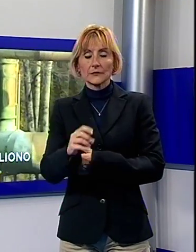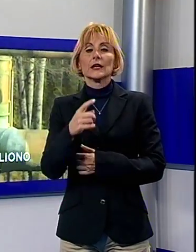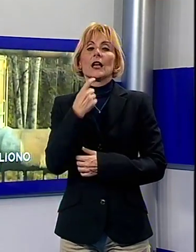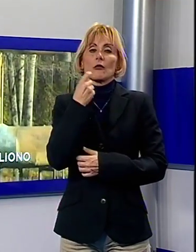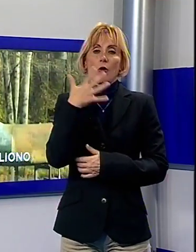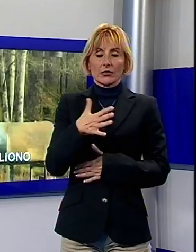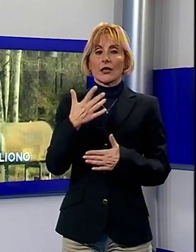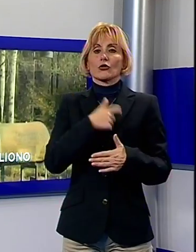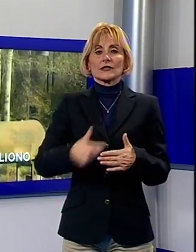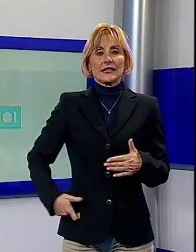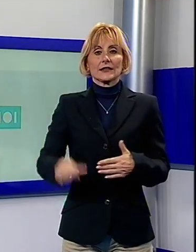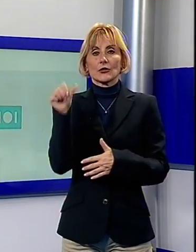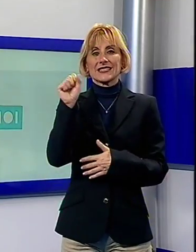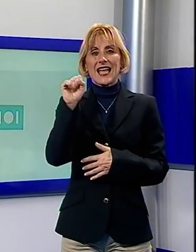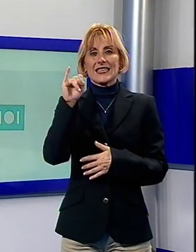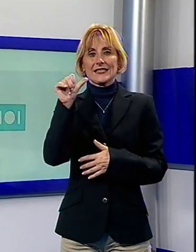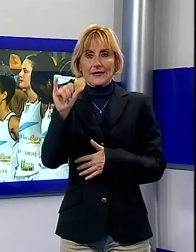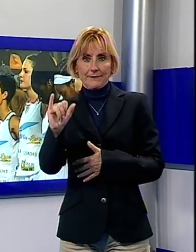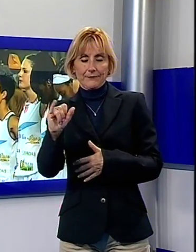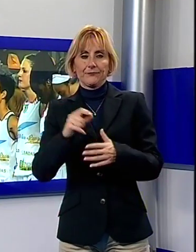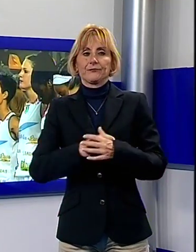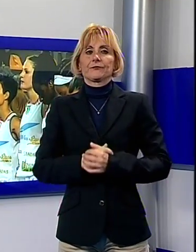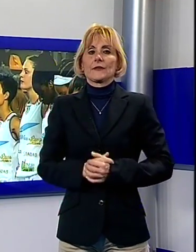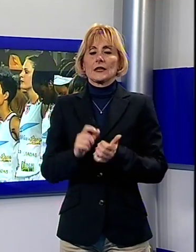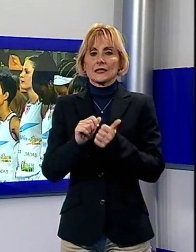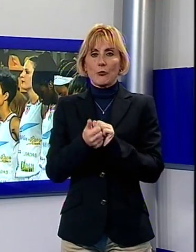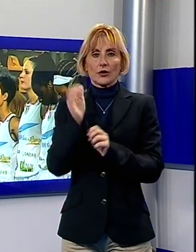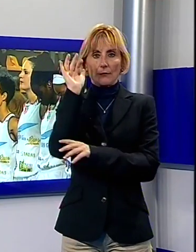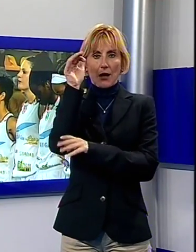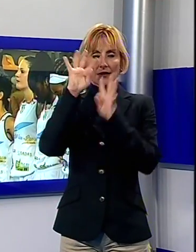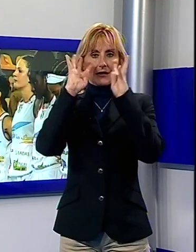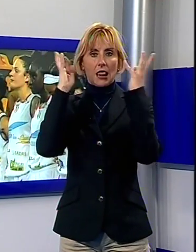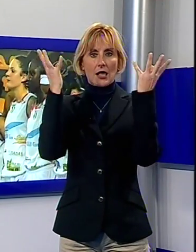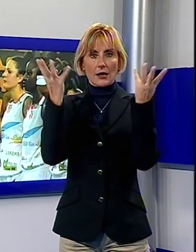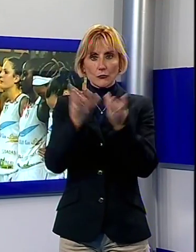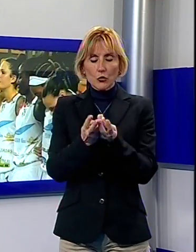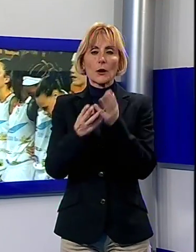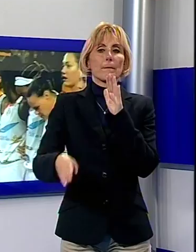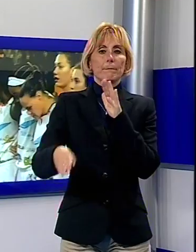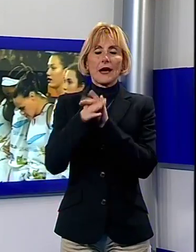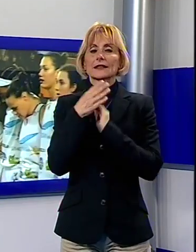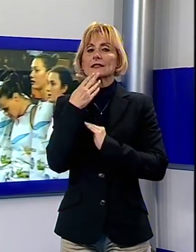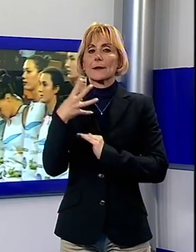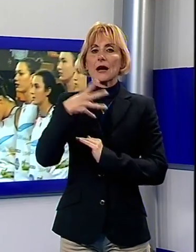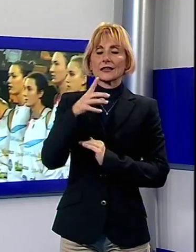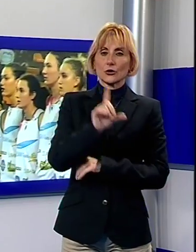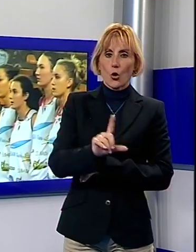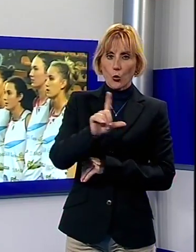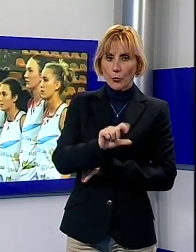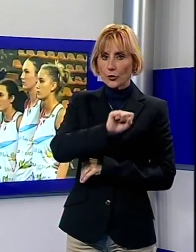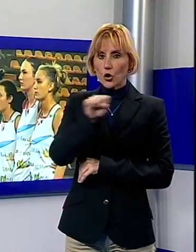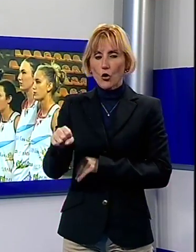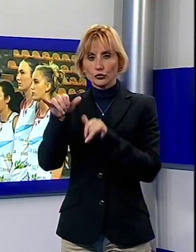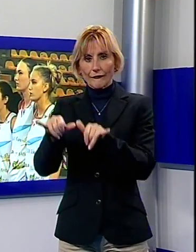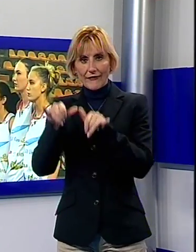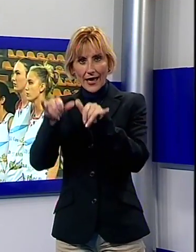David Saisi. Lo sport basket Lemura riparte da San Martino Lupari contro le